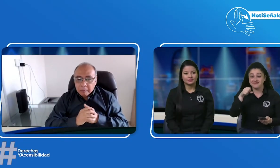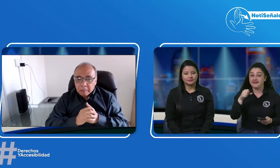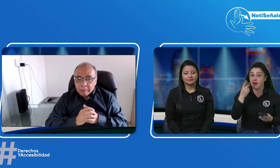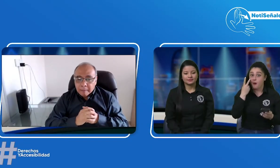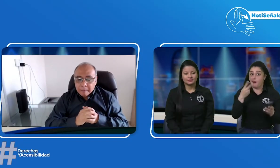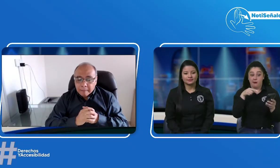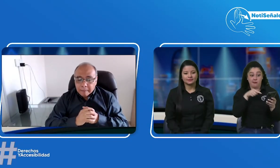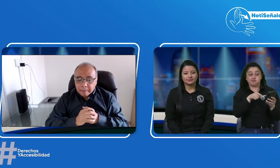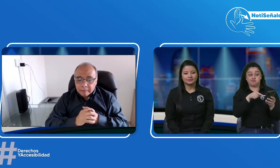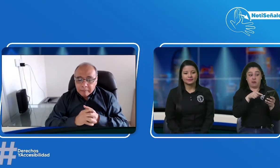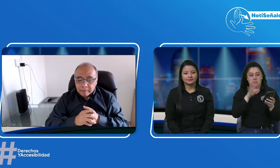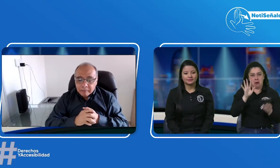claro claro que sí